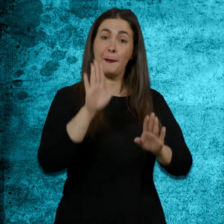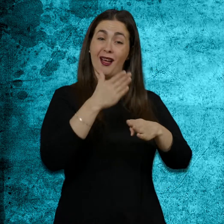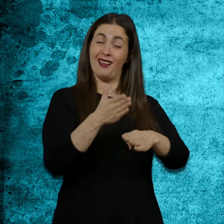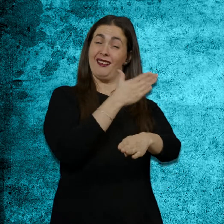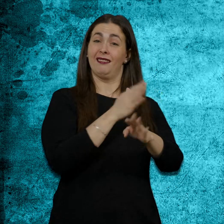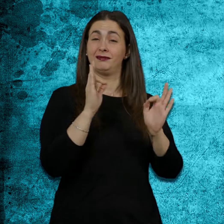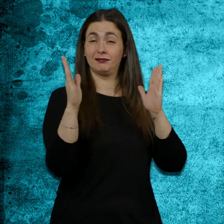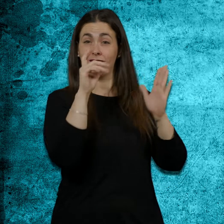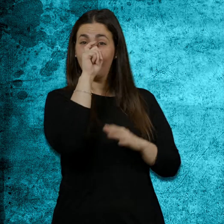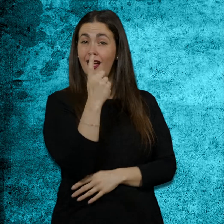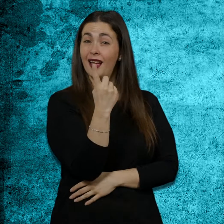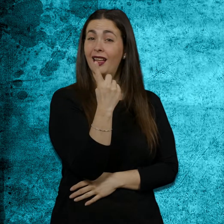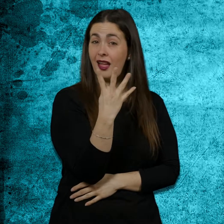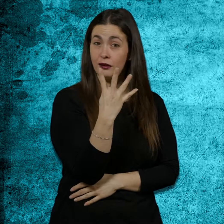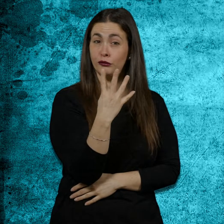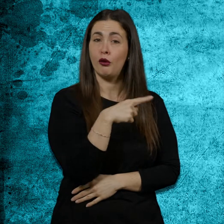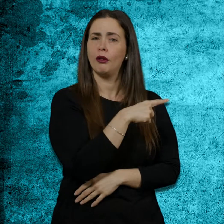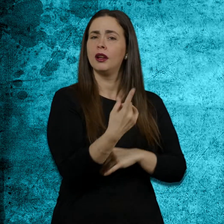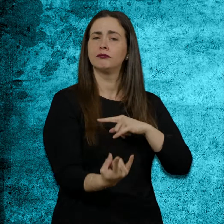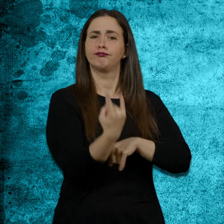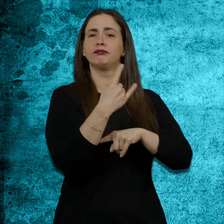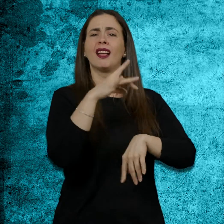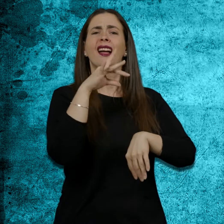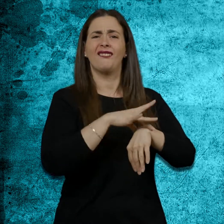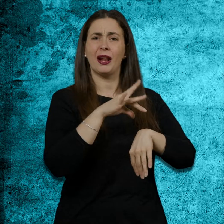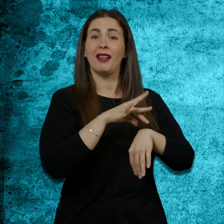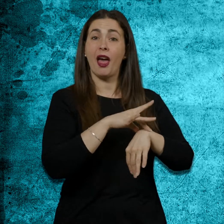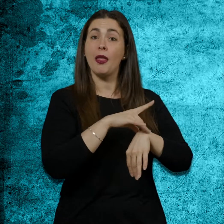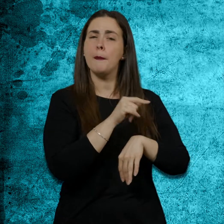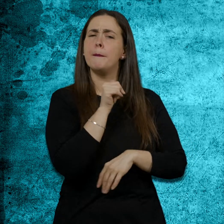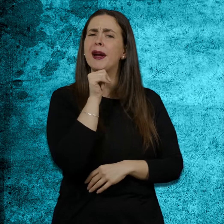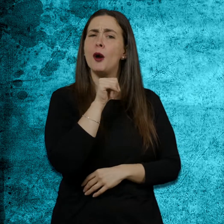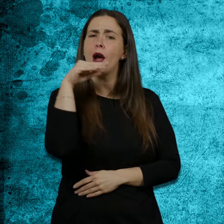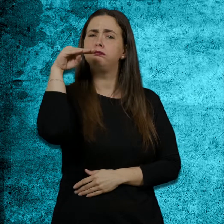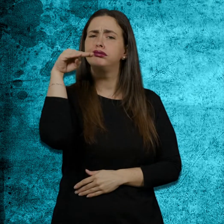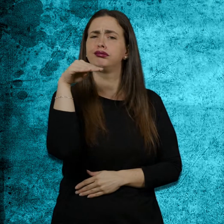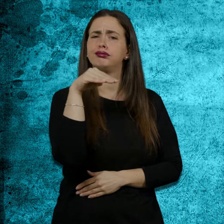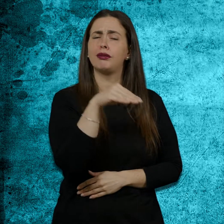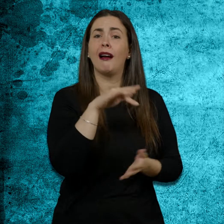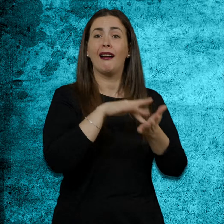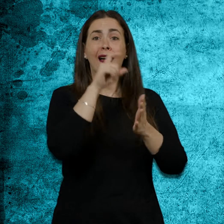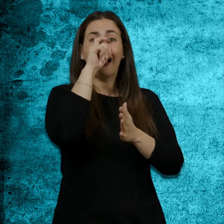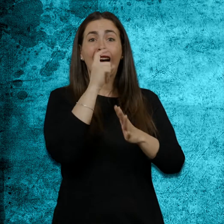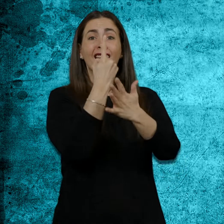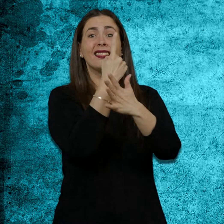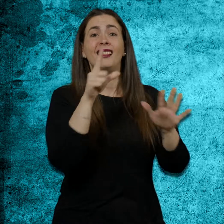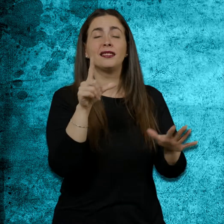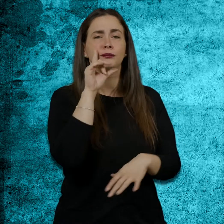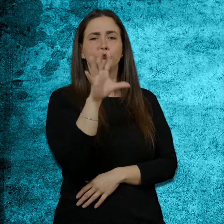Els 21 anys, fruit d'una llarga malaltia que l'afectava des dels 14, va perdre per complet la buida i de manera